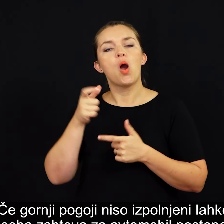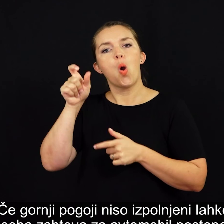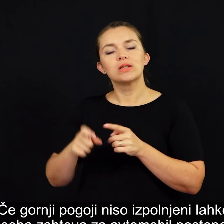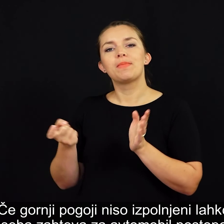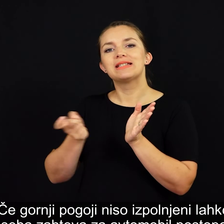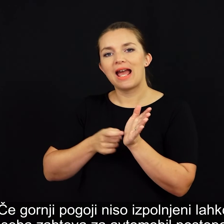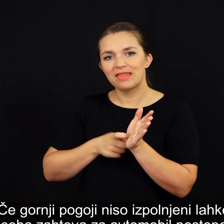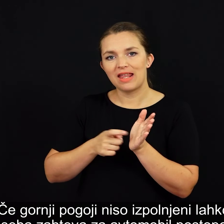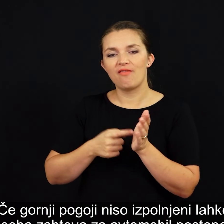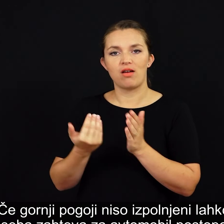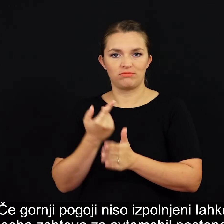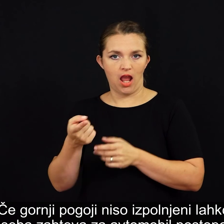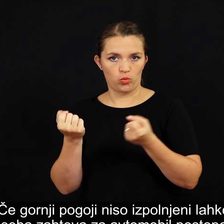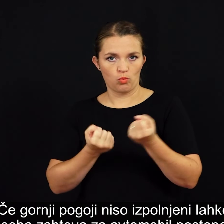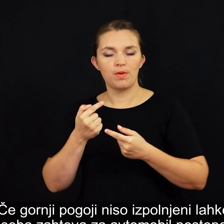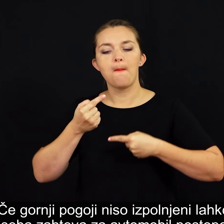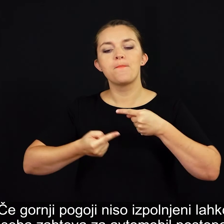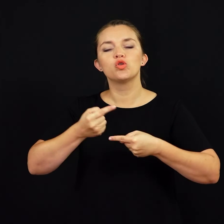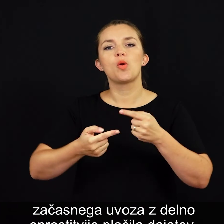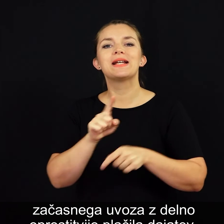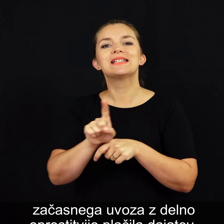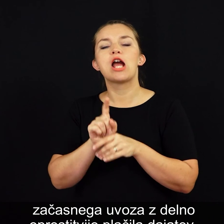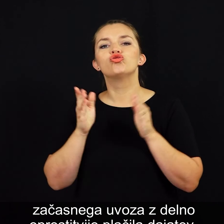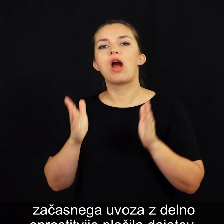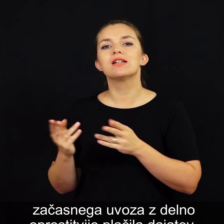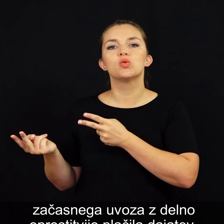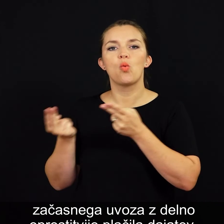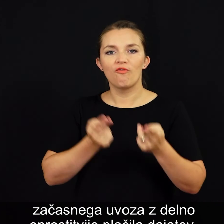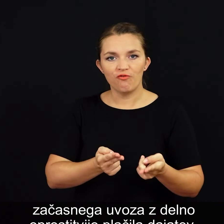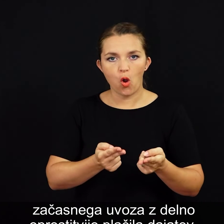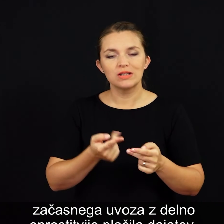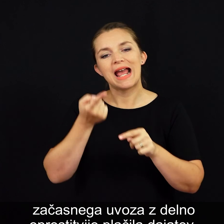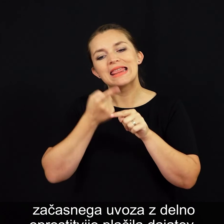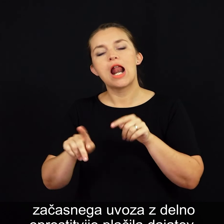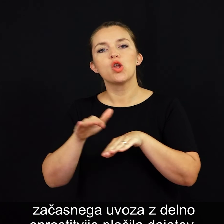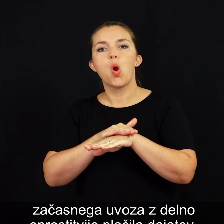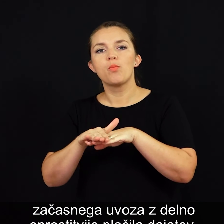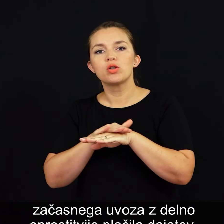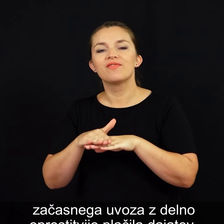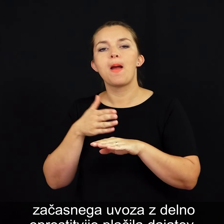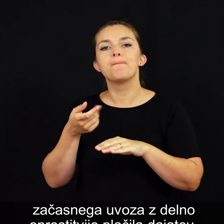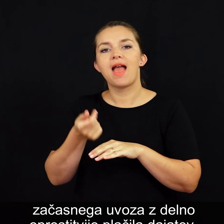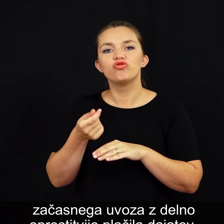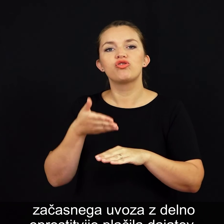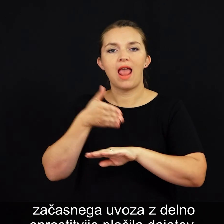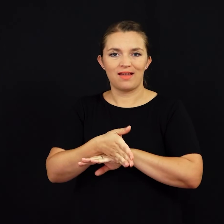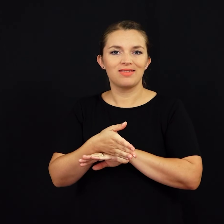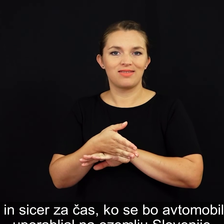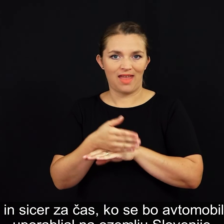zahteva za avtomobil postopek začasnega uvoza zdeljno oprostitvijo plačila dajatev in sicer